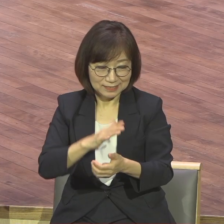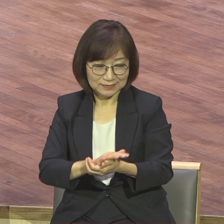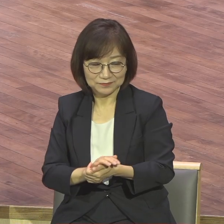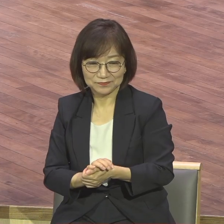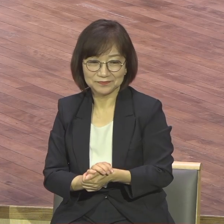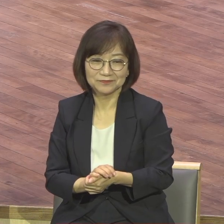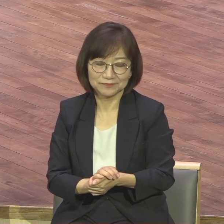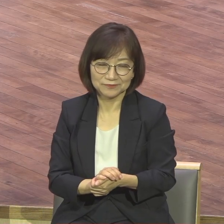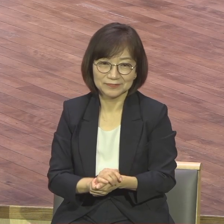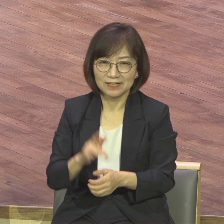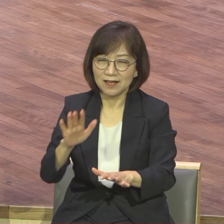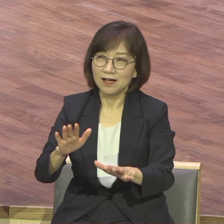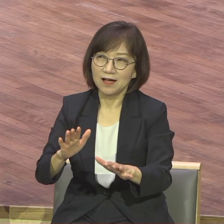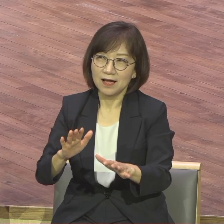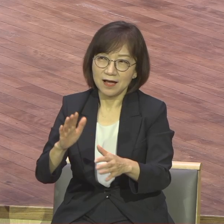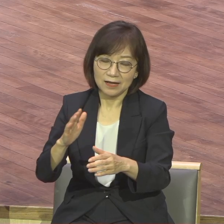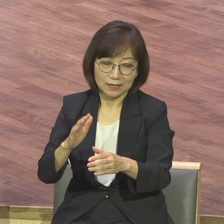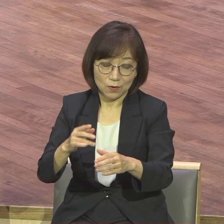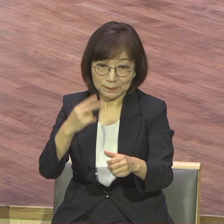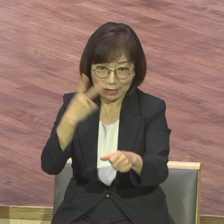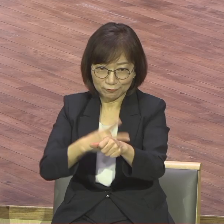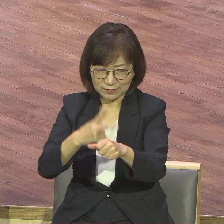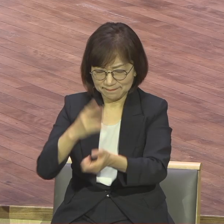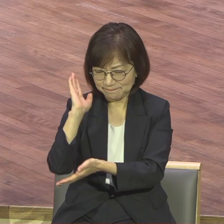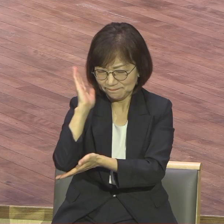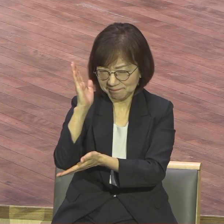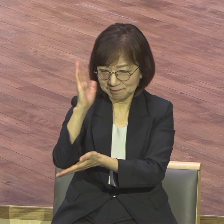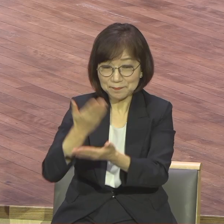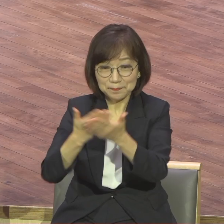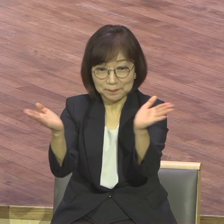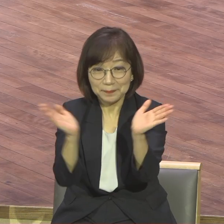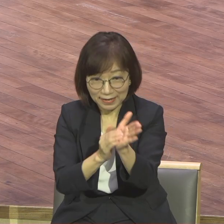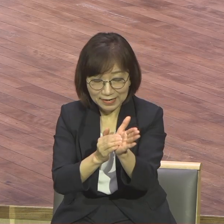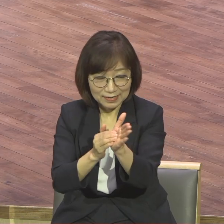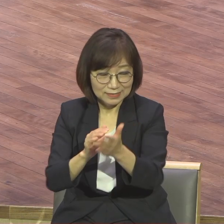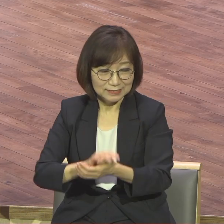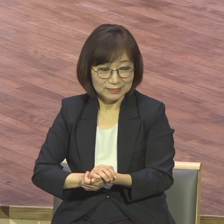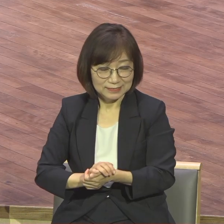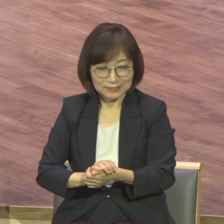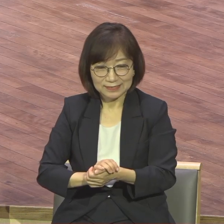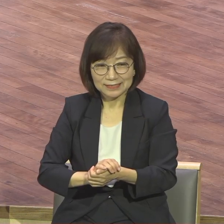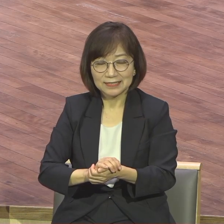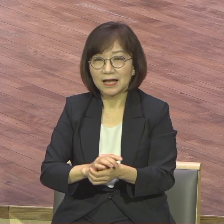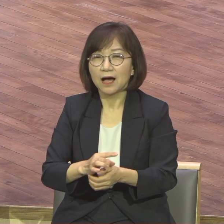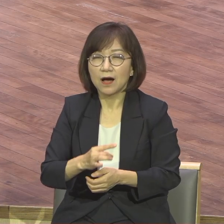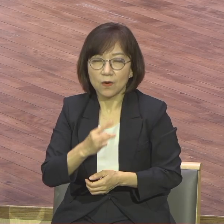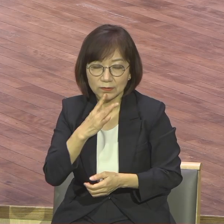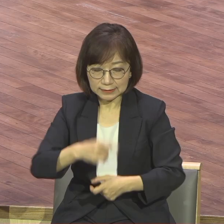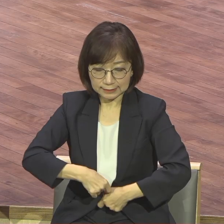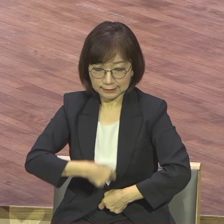은혜인 것을 각도로 여러 가지로 설명하고 있습니다. 그래서 오직 의인은 그래서